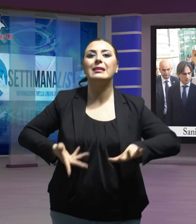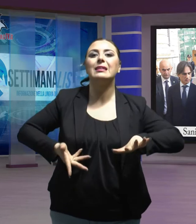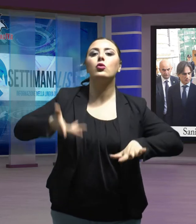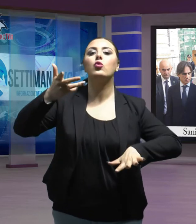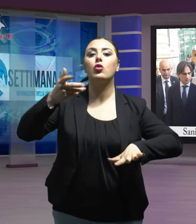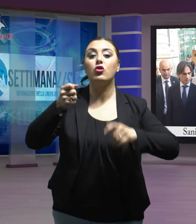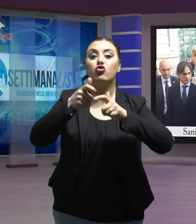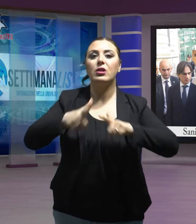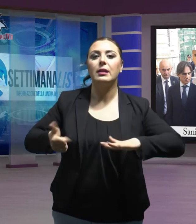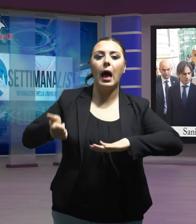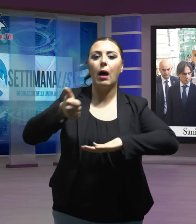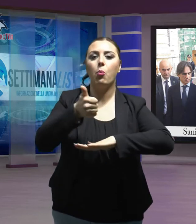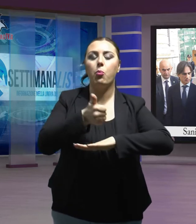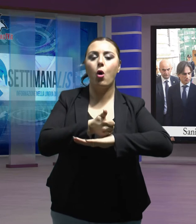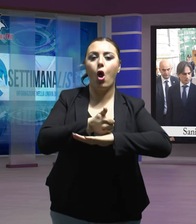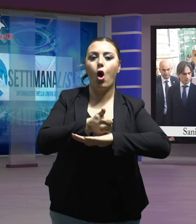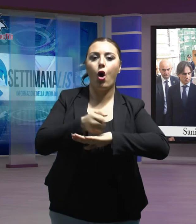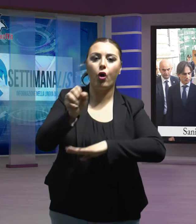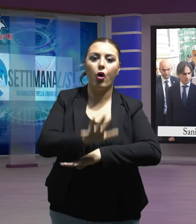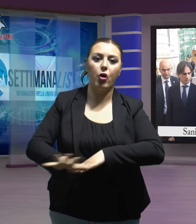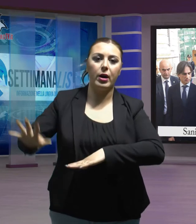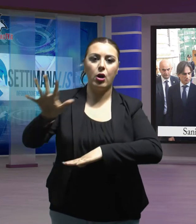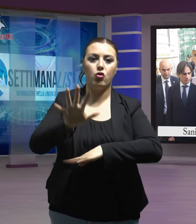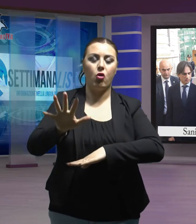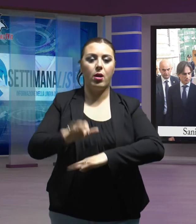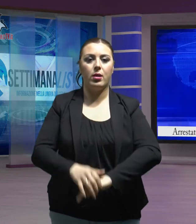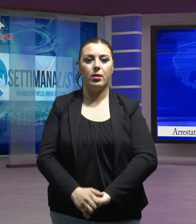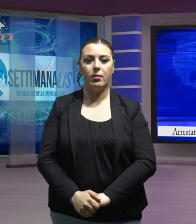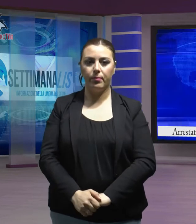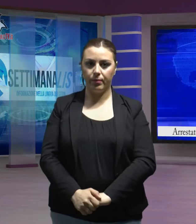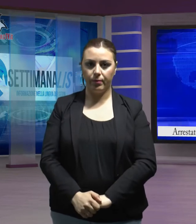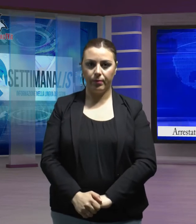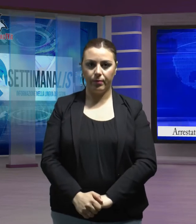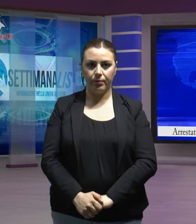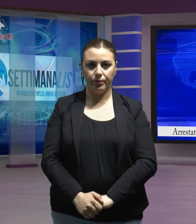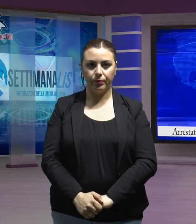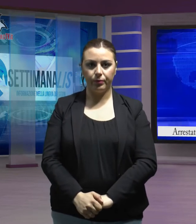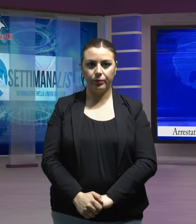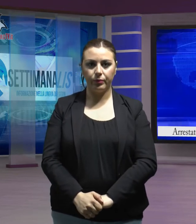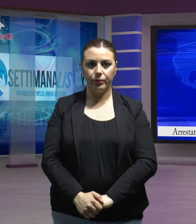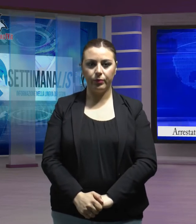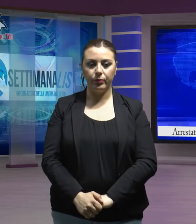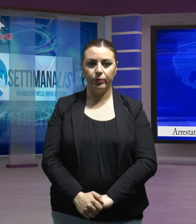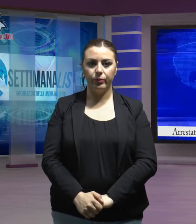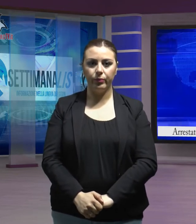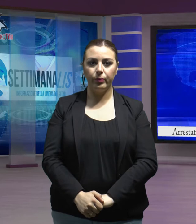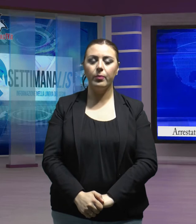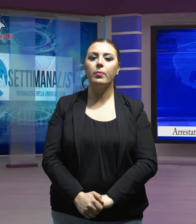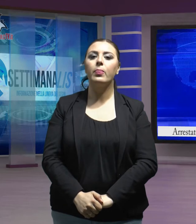città capoluogo di Regione. Con l'ipotesi di reato